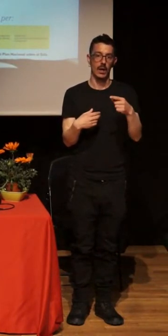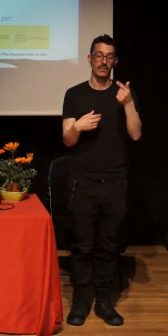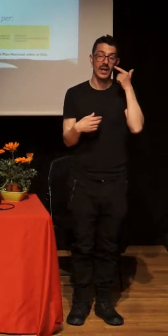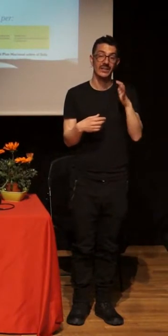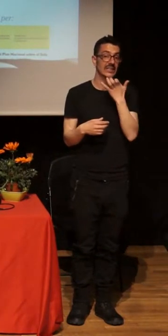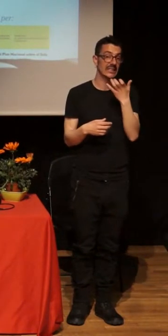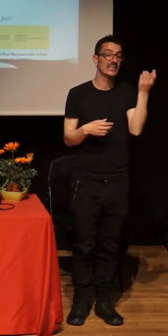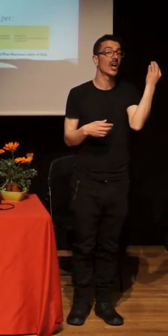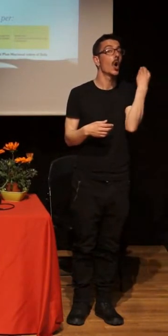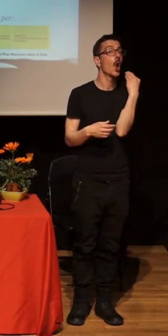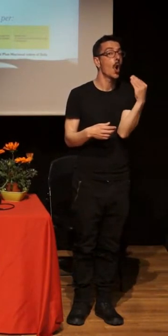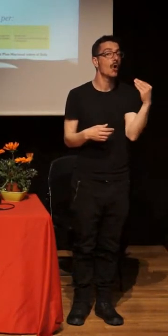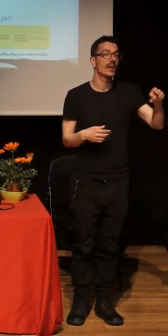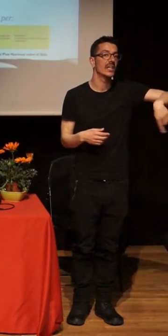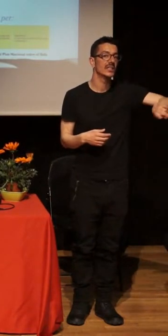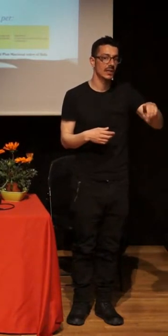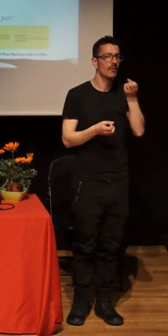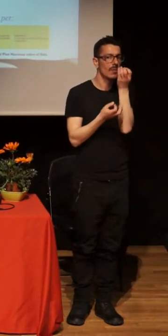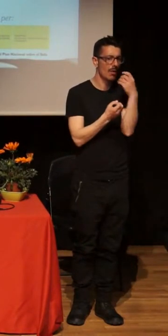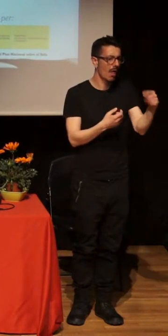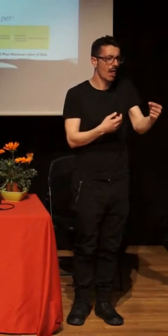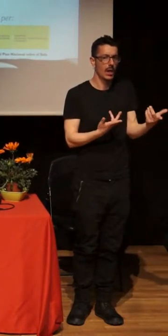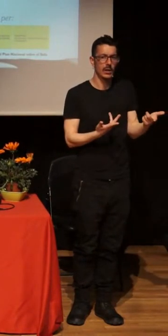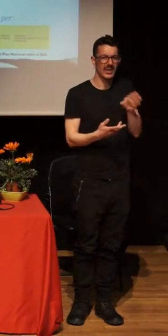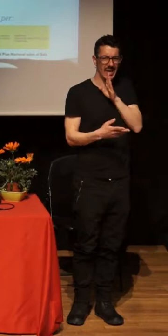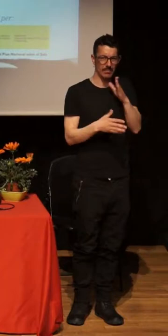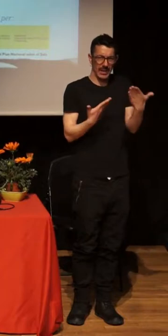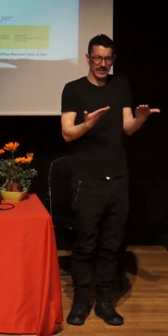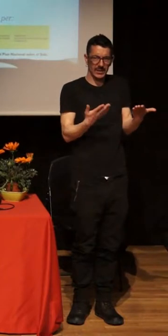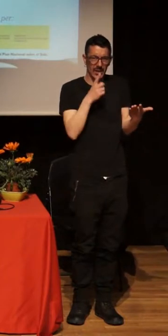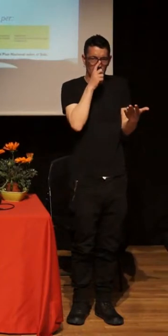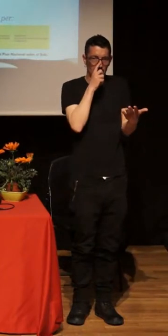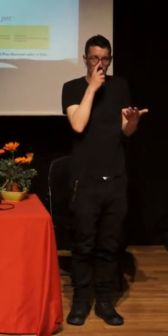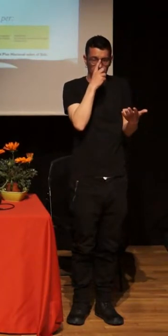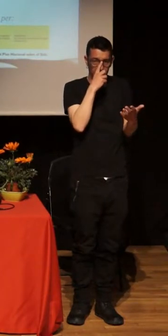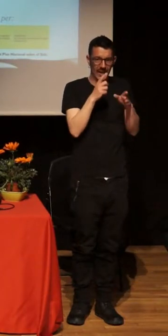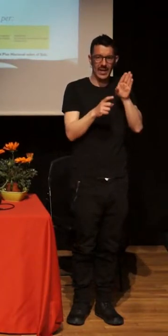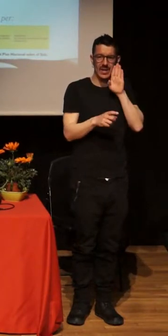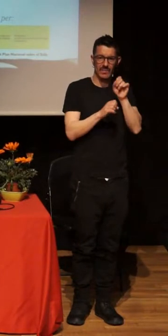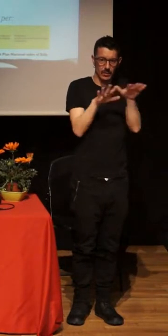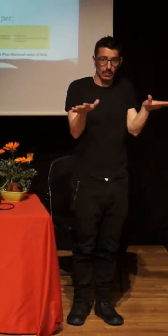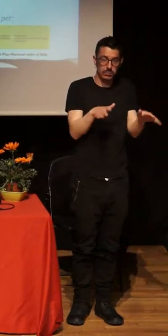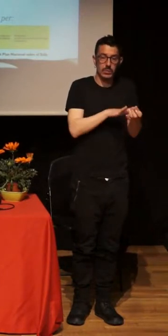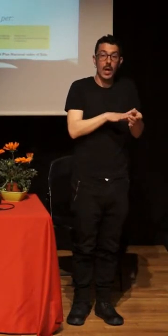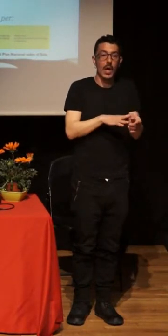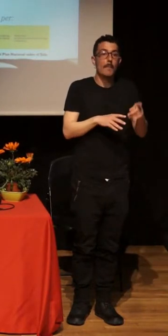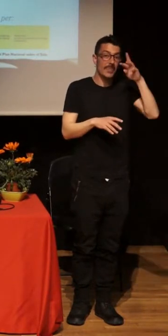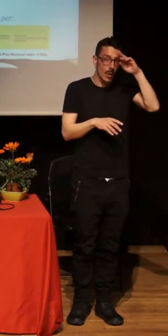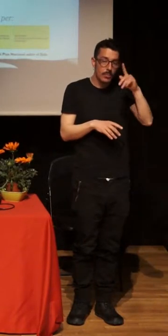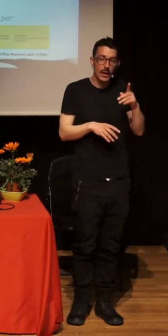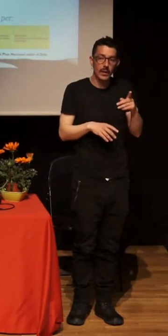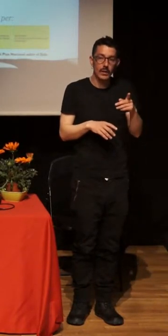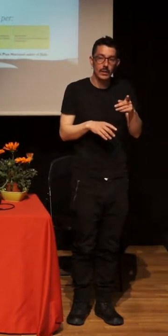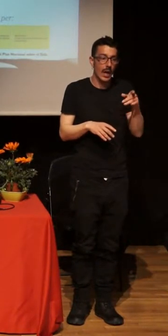información, ¿qué es lo que estaba pasando? Y nos preguntábamos muy preocupadas en aquel momento, ¿por qué no nos hacen caso?